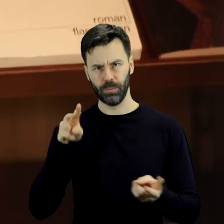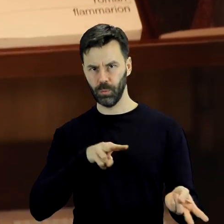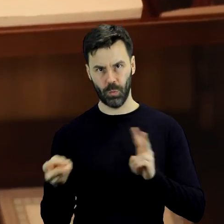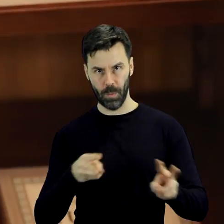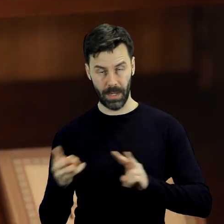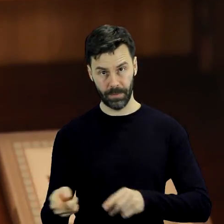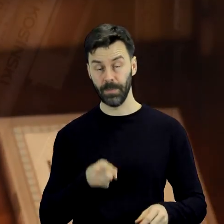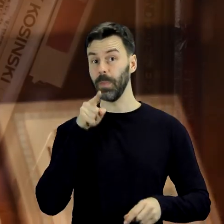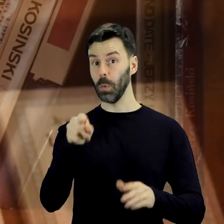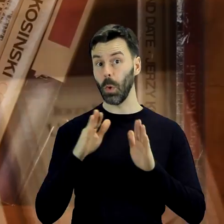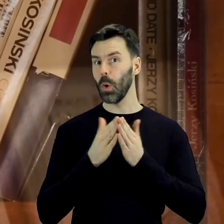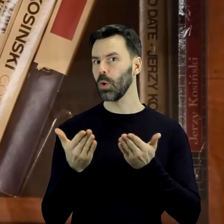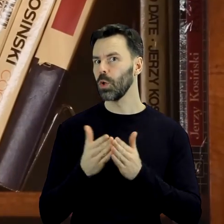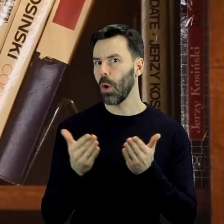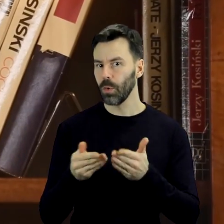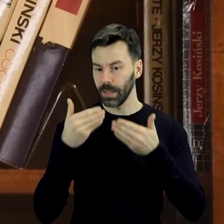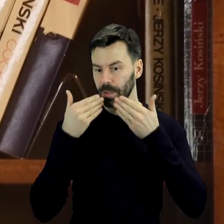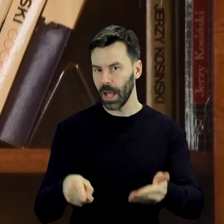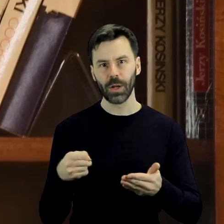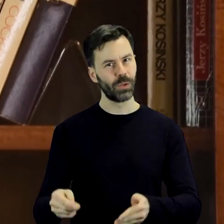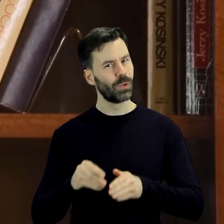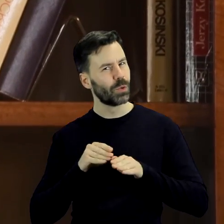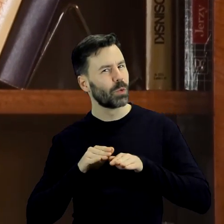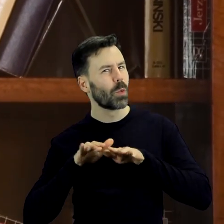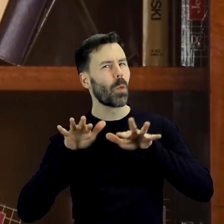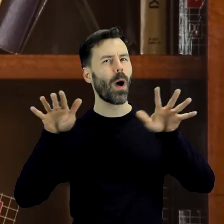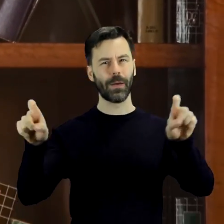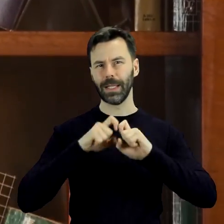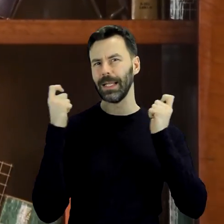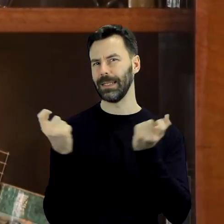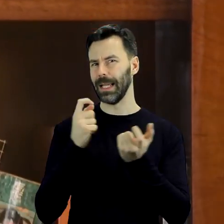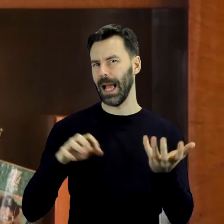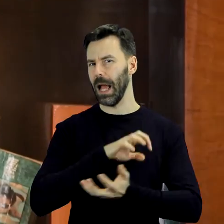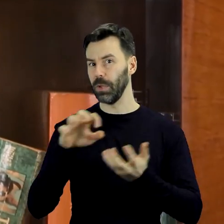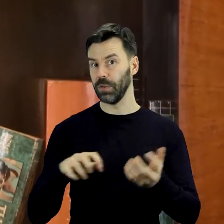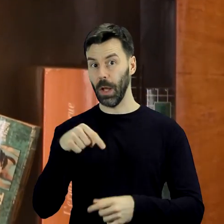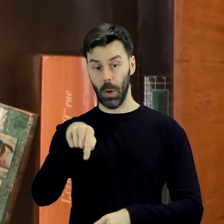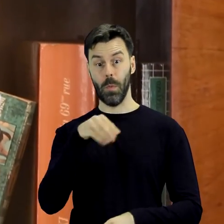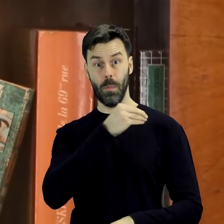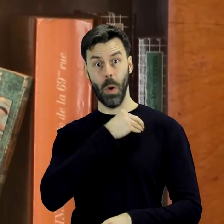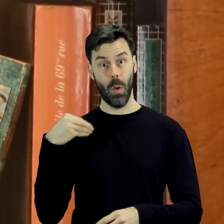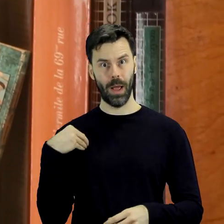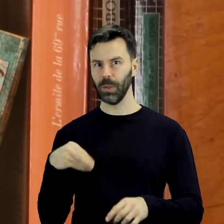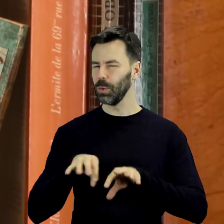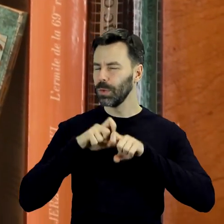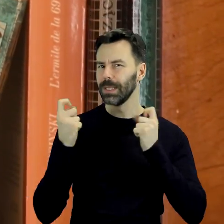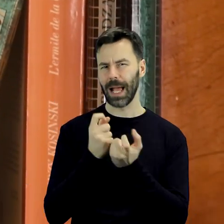Ta książka przyniosła Kosińskiemu sławę i uczyniła go jedynym polskim pisarzem, który zrobił międzynarodową karierę.